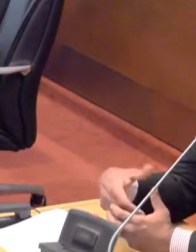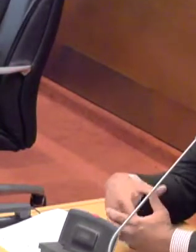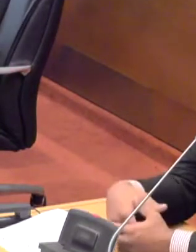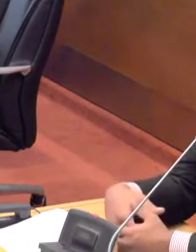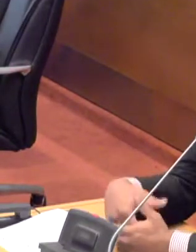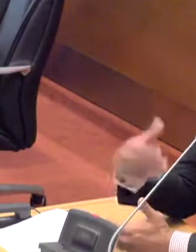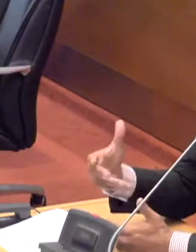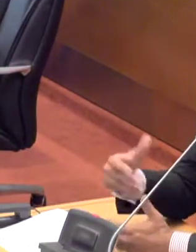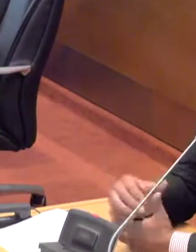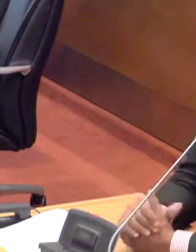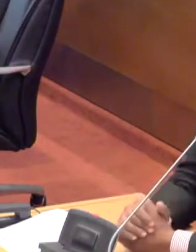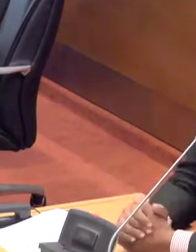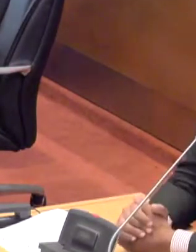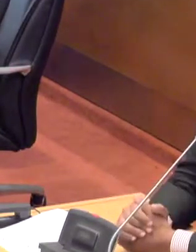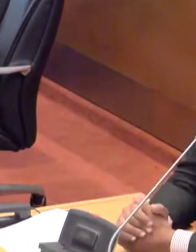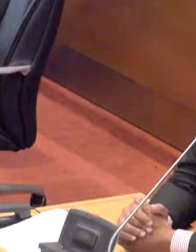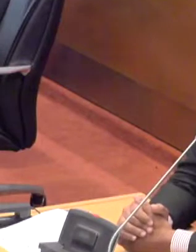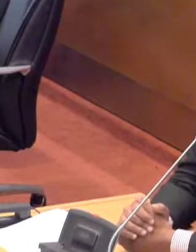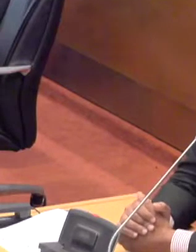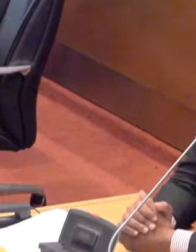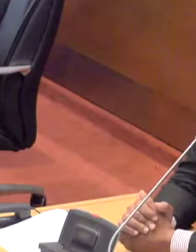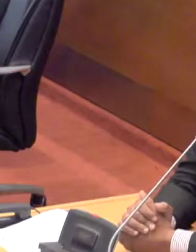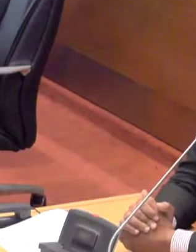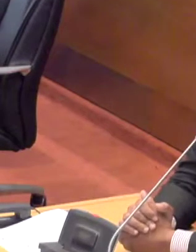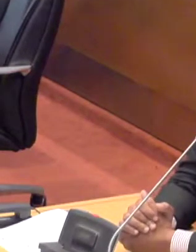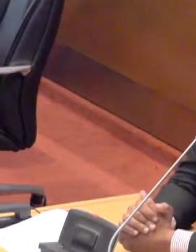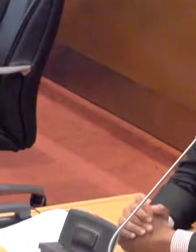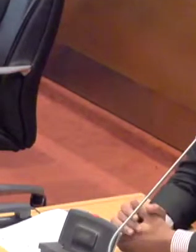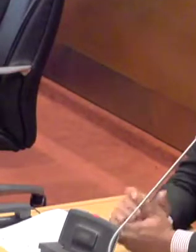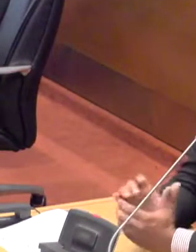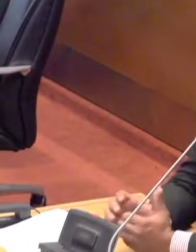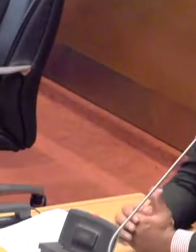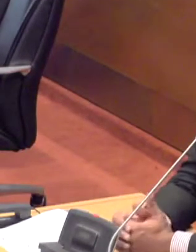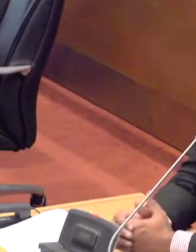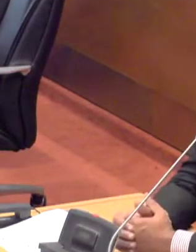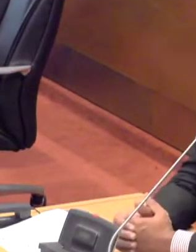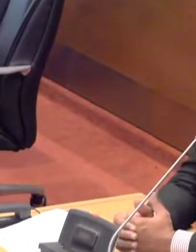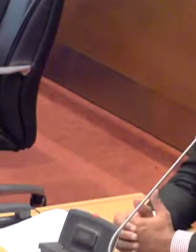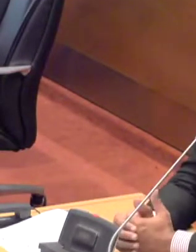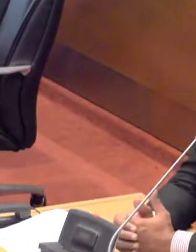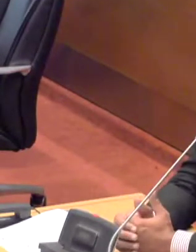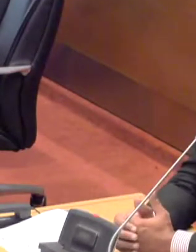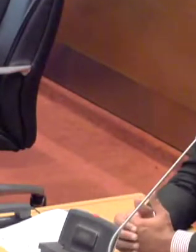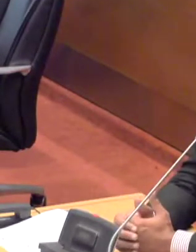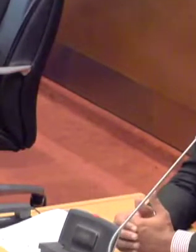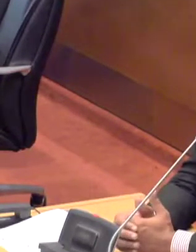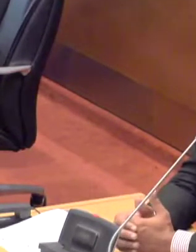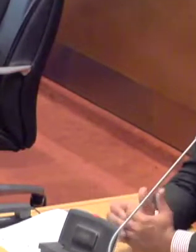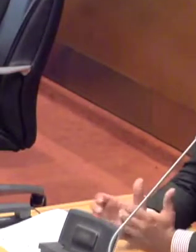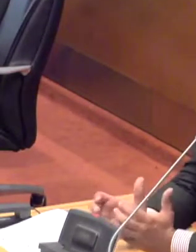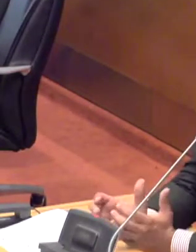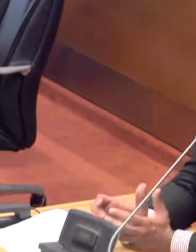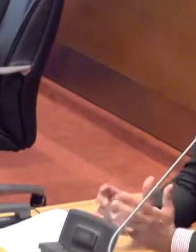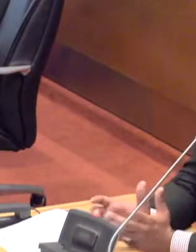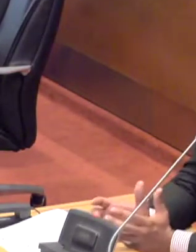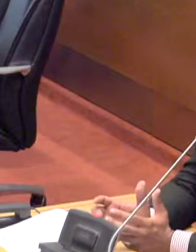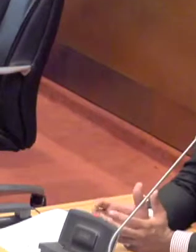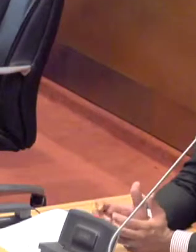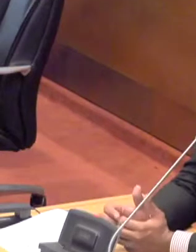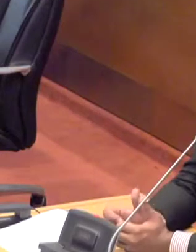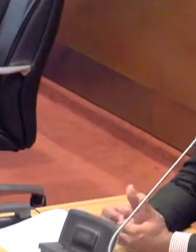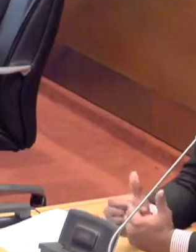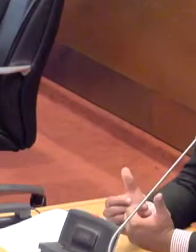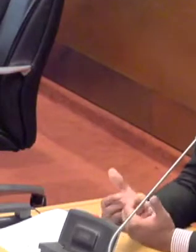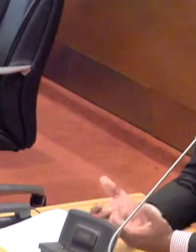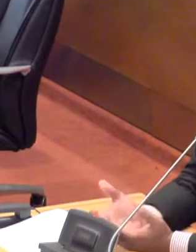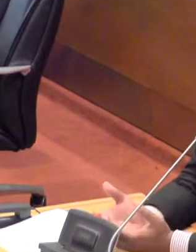forma na Câmara Federal. Eu quero parabenizar e dizer que desejo muito sucesso. E sei que o seu sucesso,